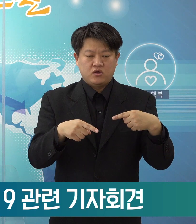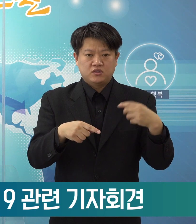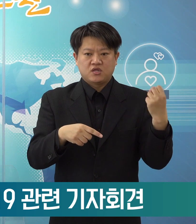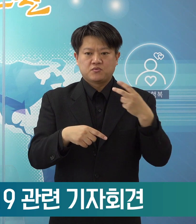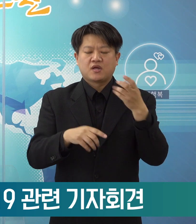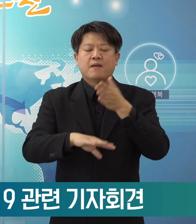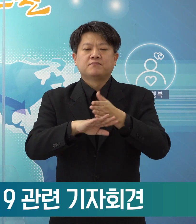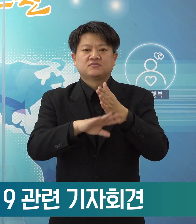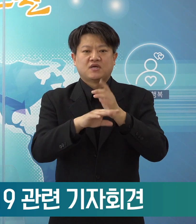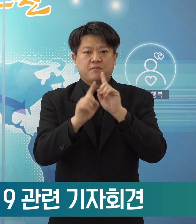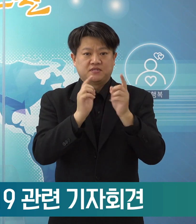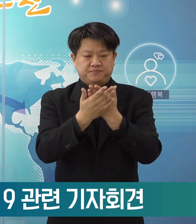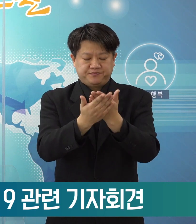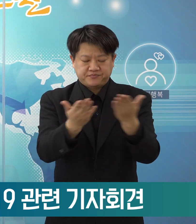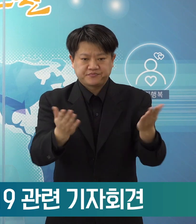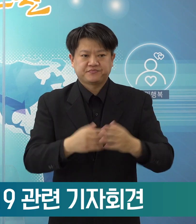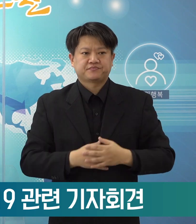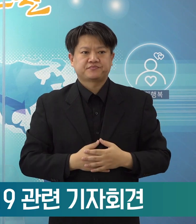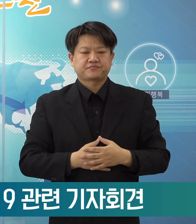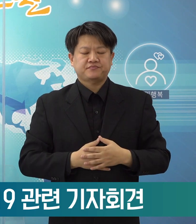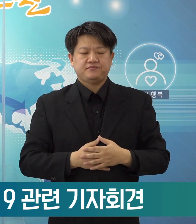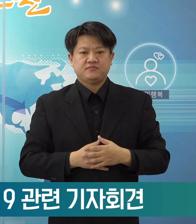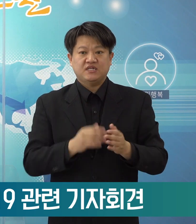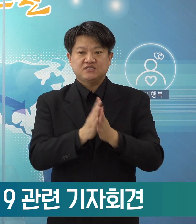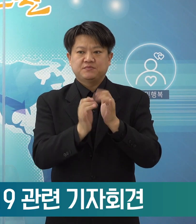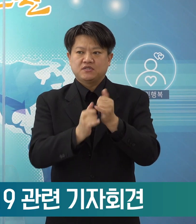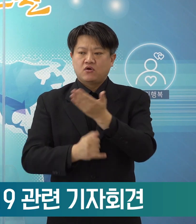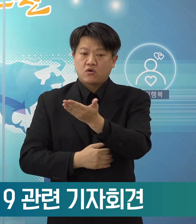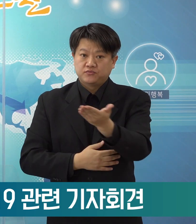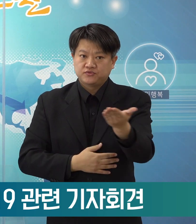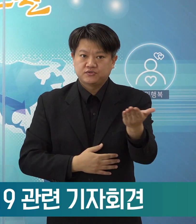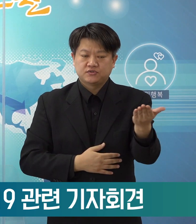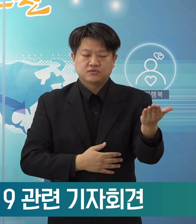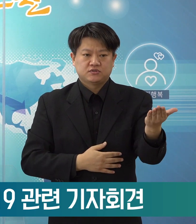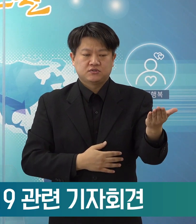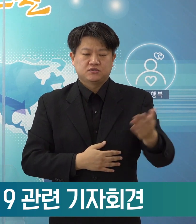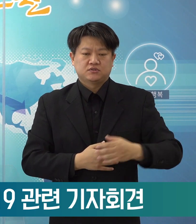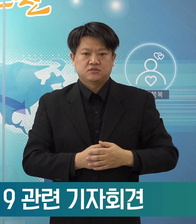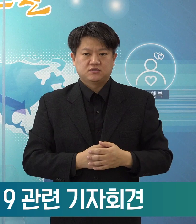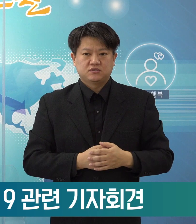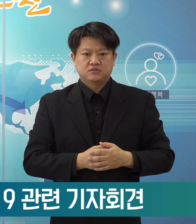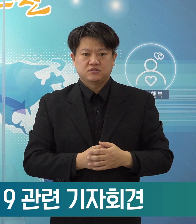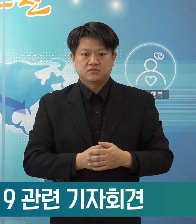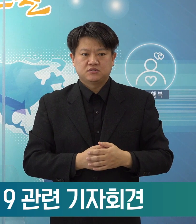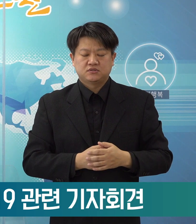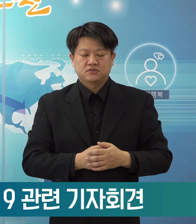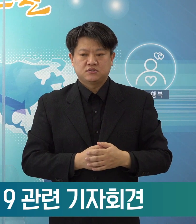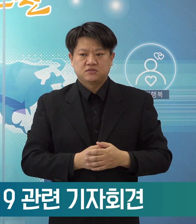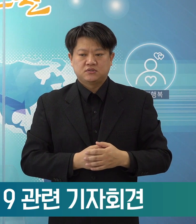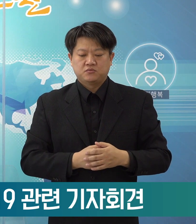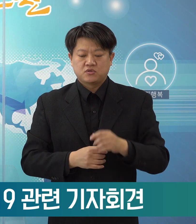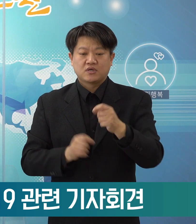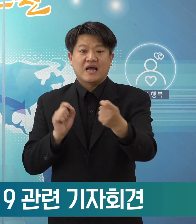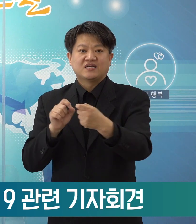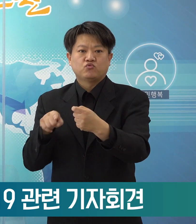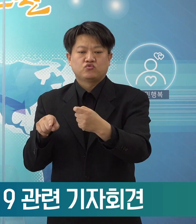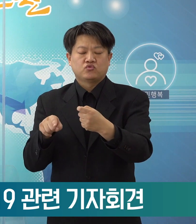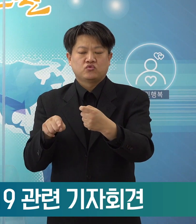감사드립니다. 시민 여러분께서 인근선별진료소나